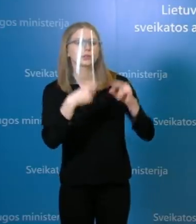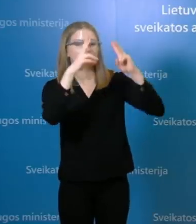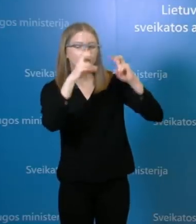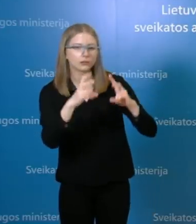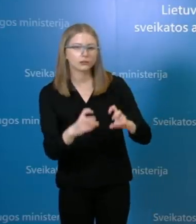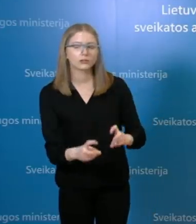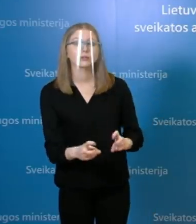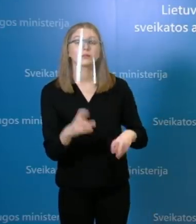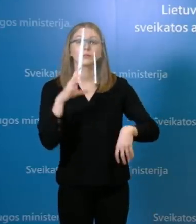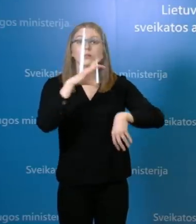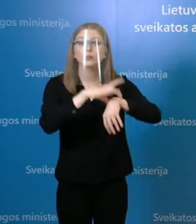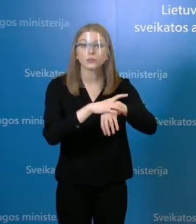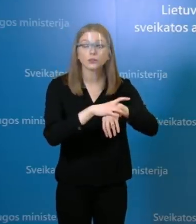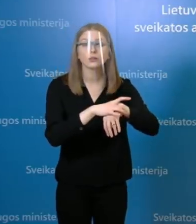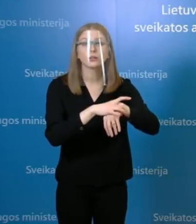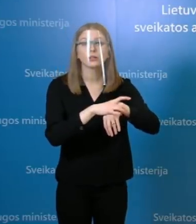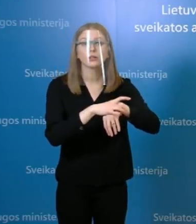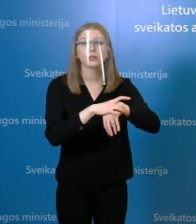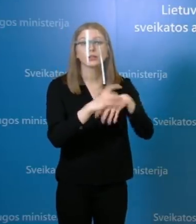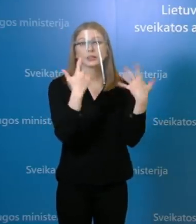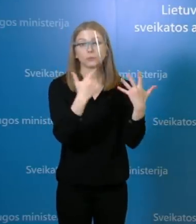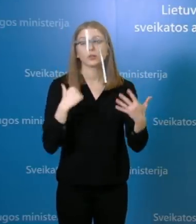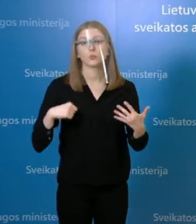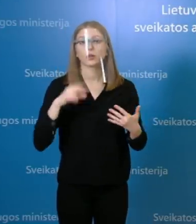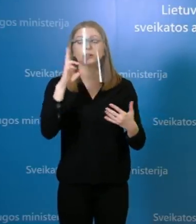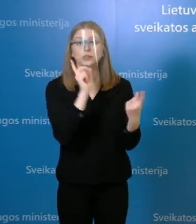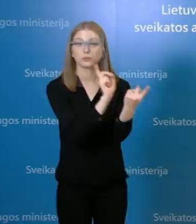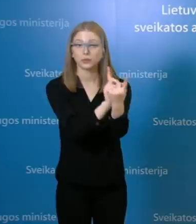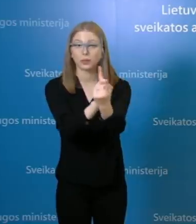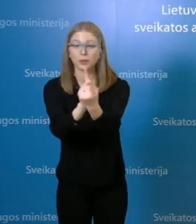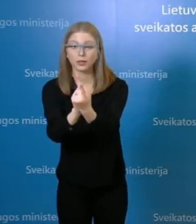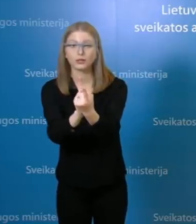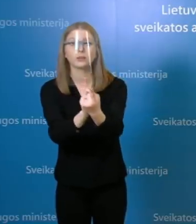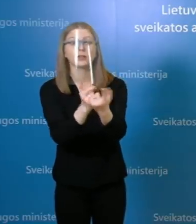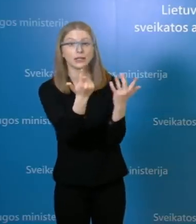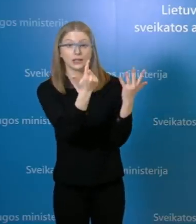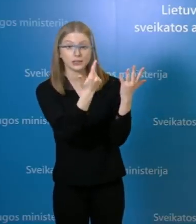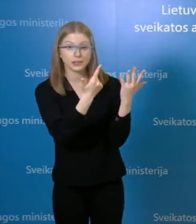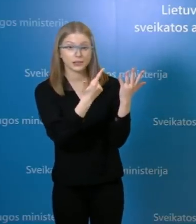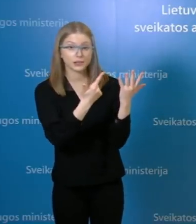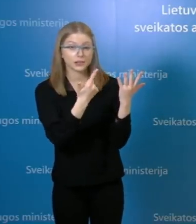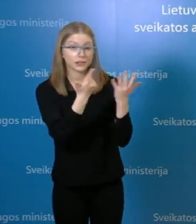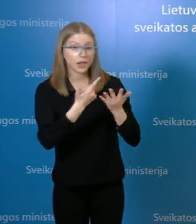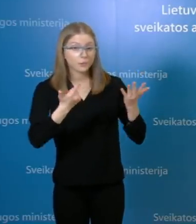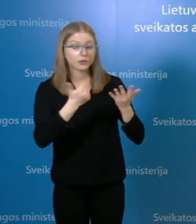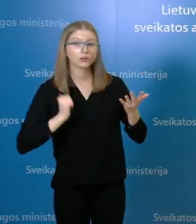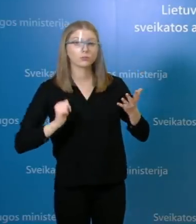buvo nustatyti septinę artimą saldų turėjo asmenys, jie yra izoliuoti, ir su Vilniaus pataisos namuose kalinčiais ir juos